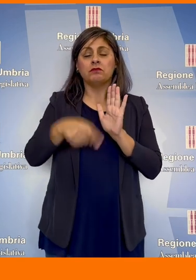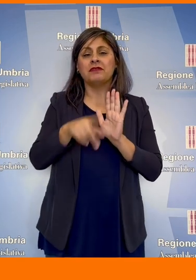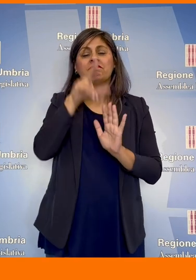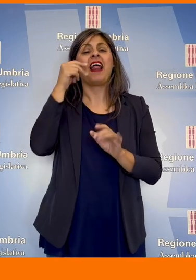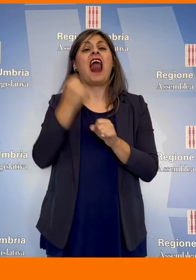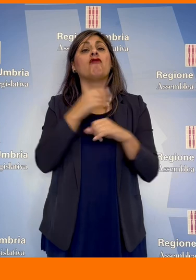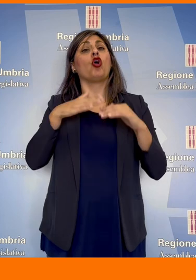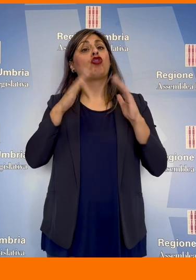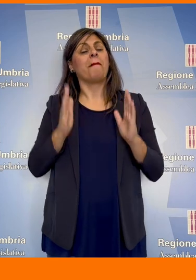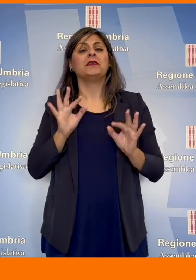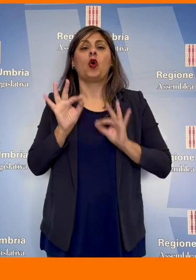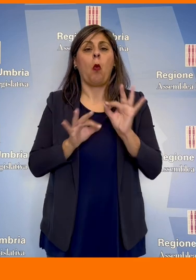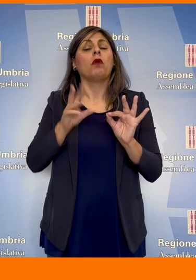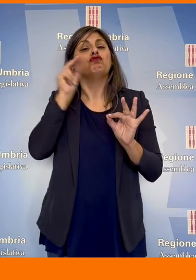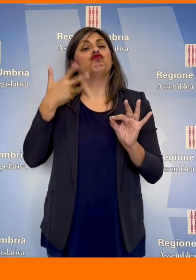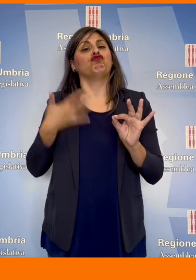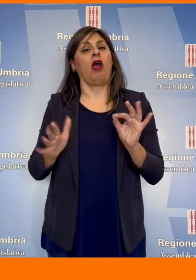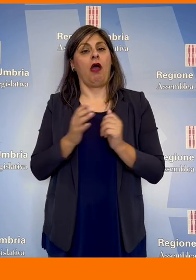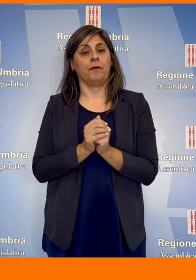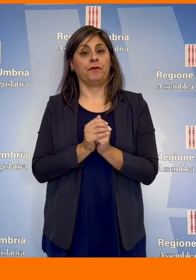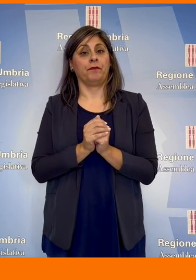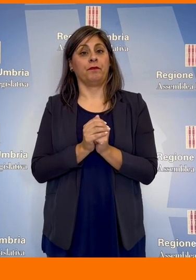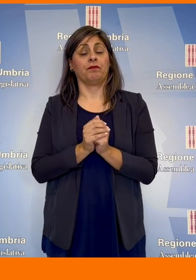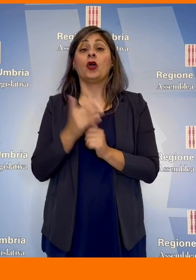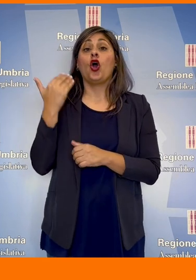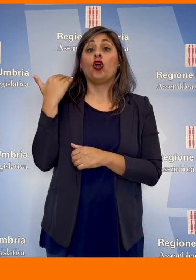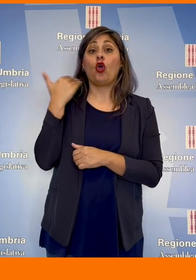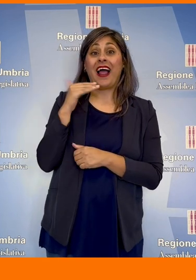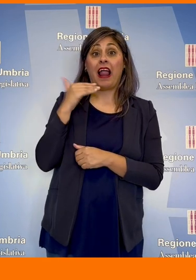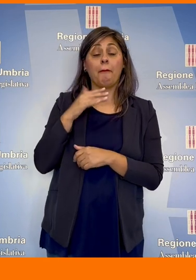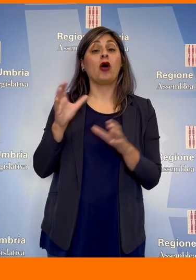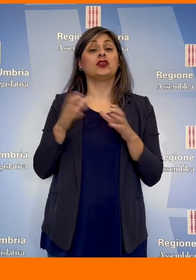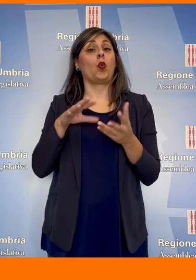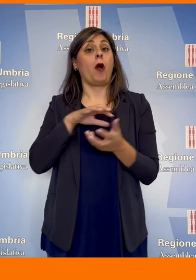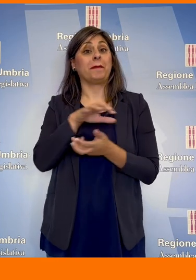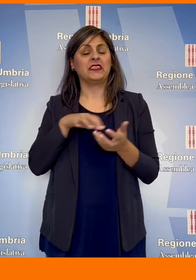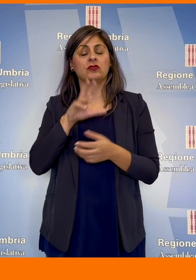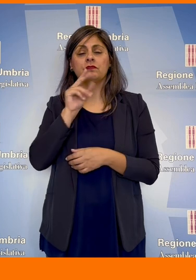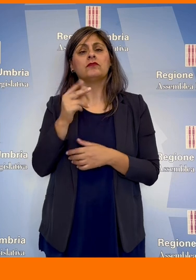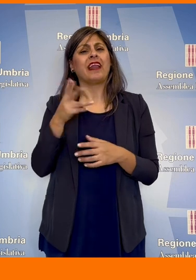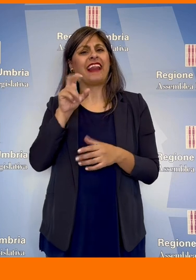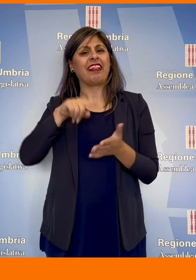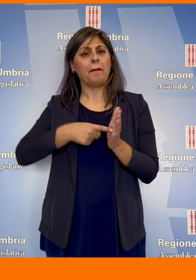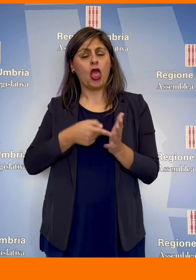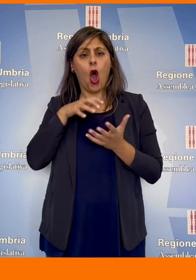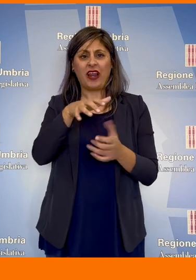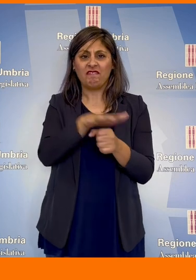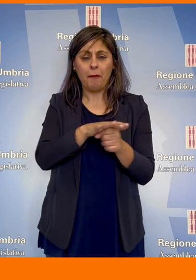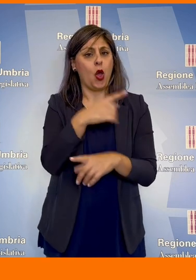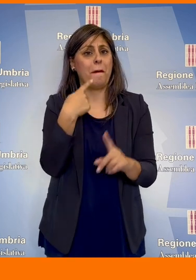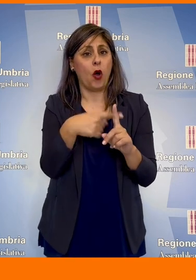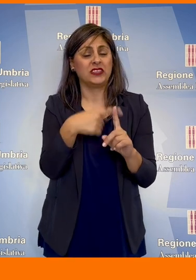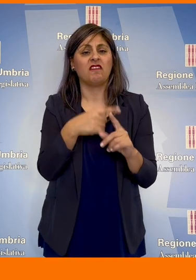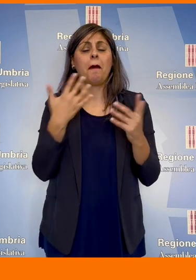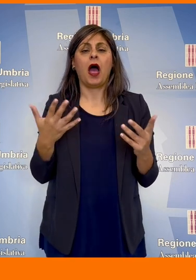lavoro domestico e di cura. Per Donatella Porsi, gruppo misto, positivi, 30 milioni per le famiglie, ma